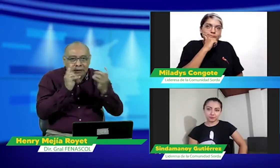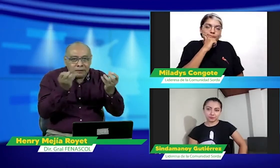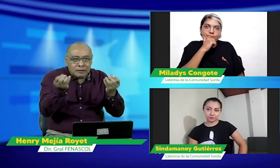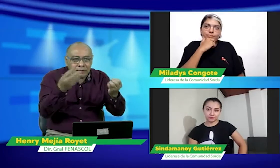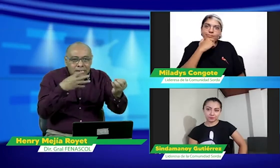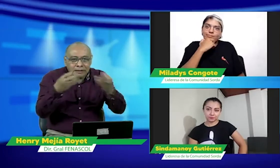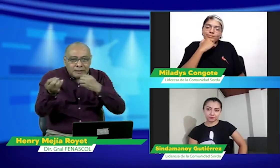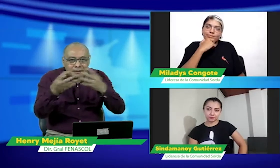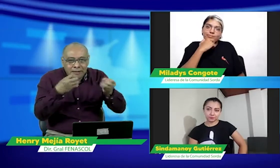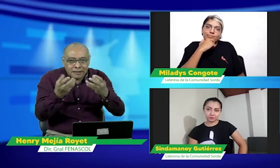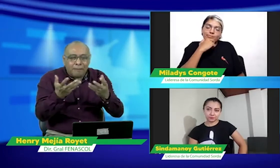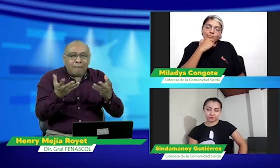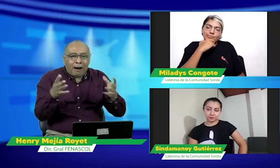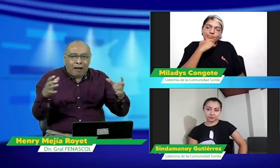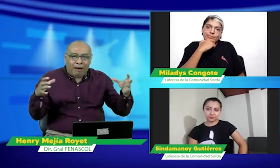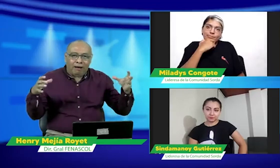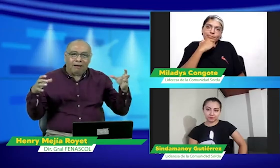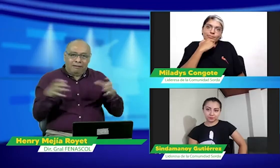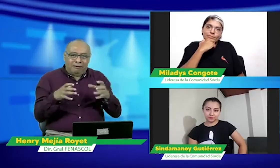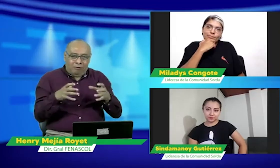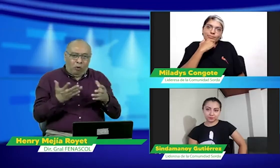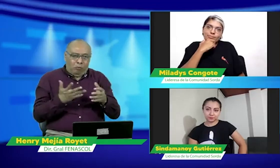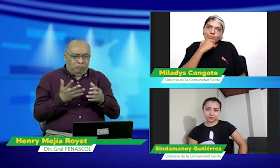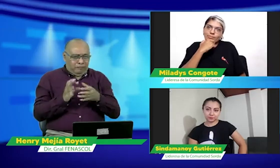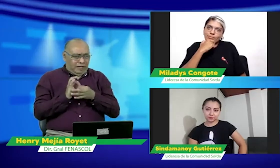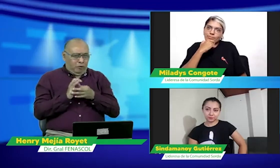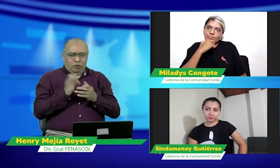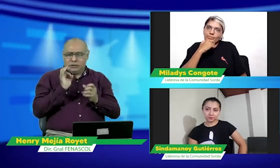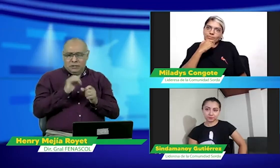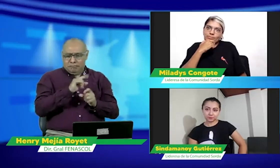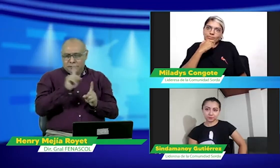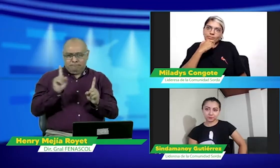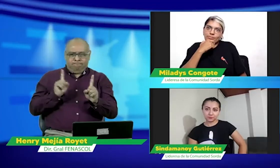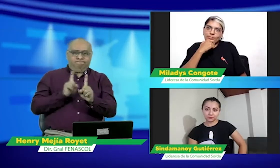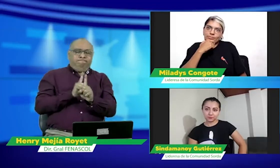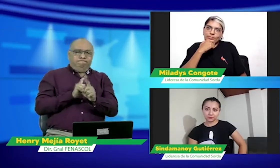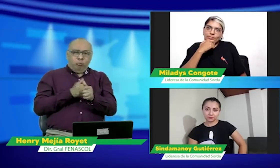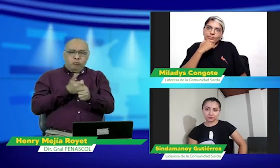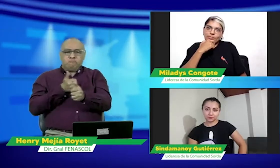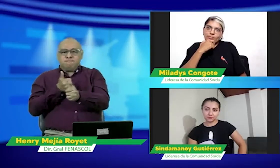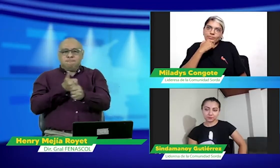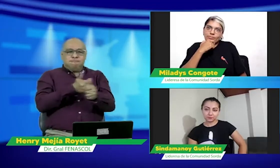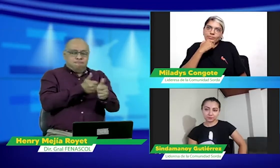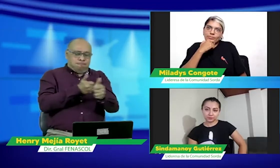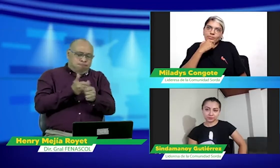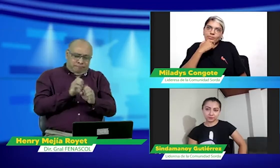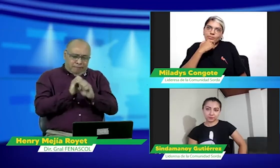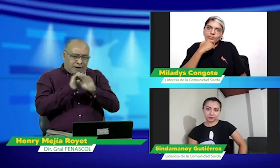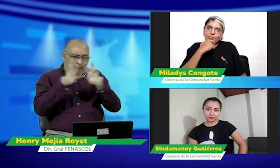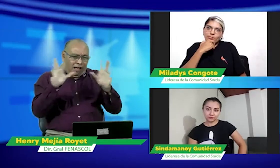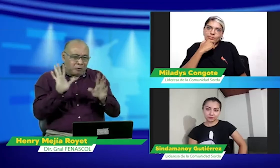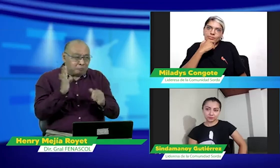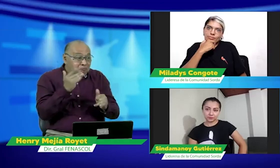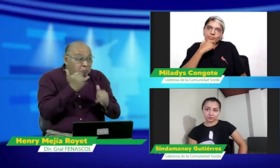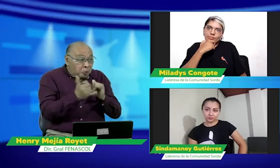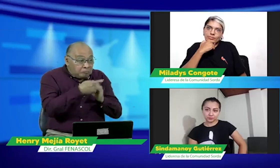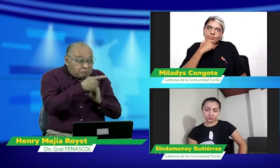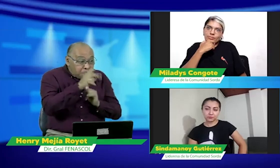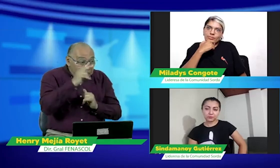distancia nosotros estamos allí también es para recibir las opiniones de todos y obviamente estamos